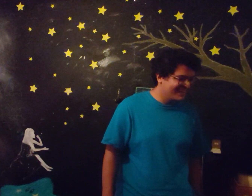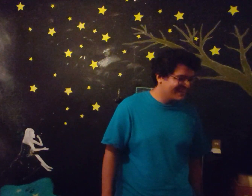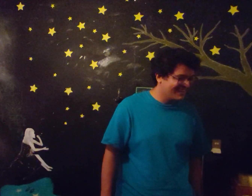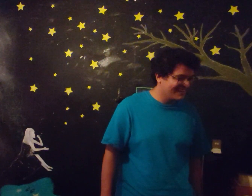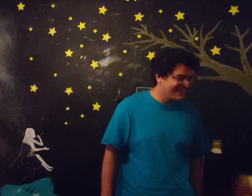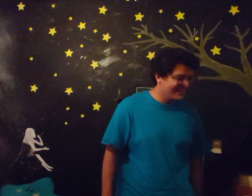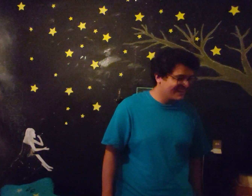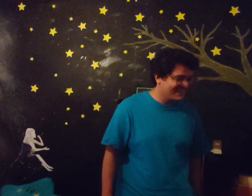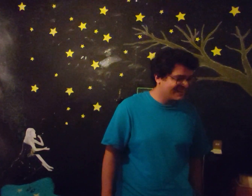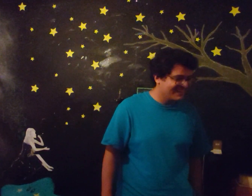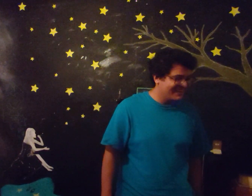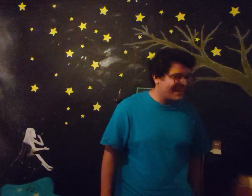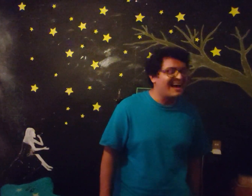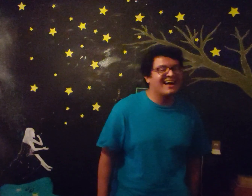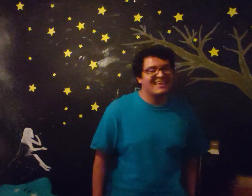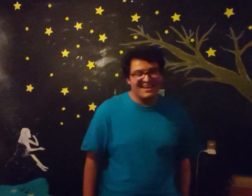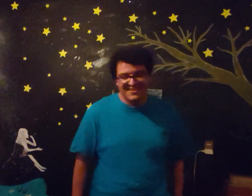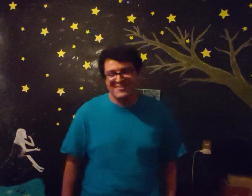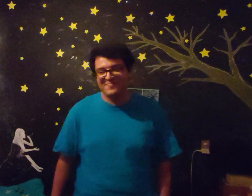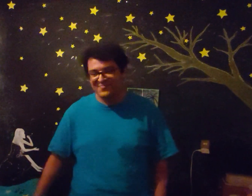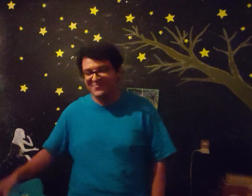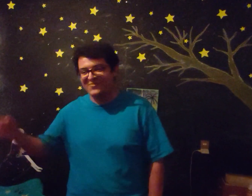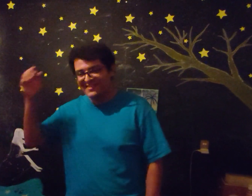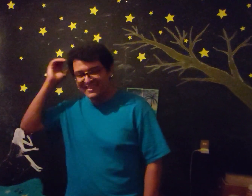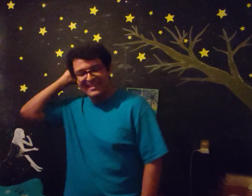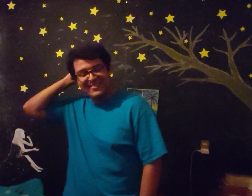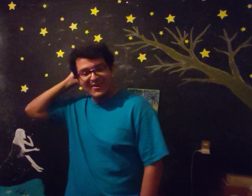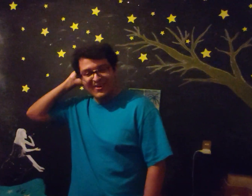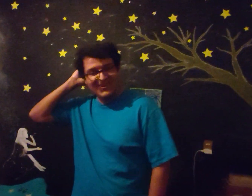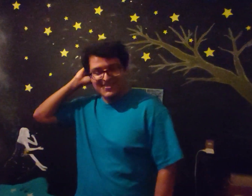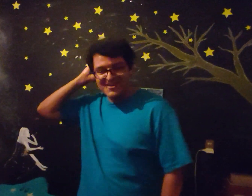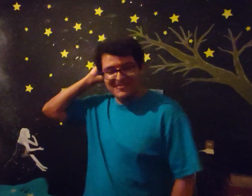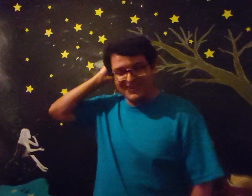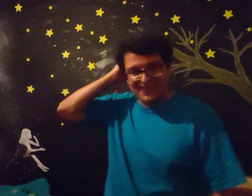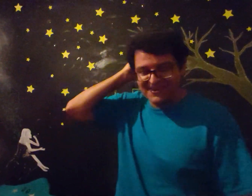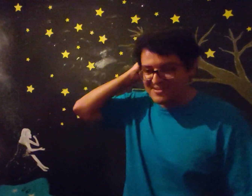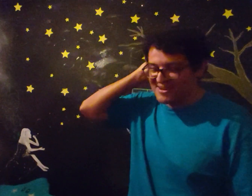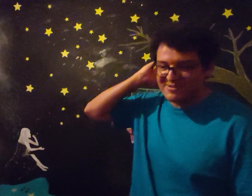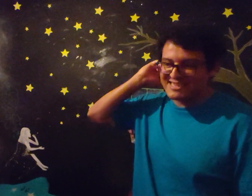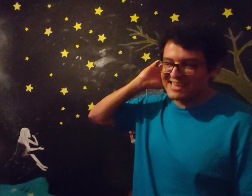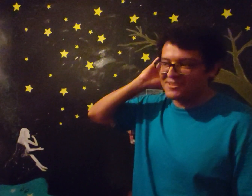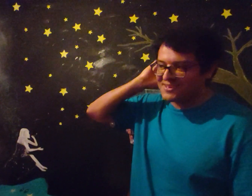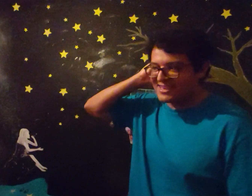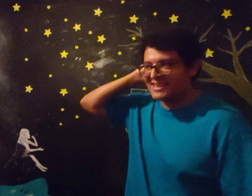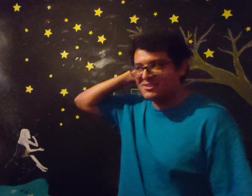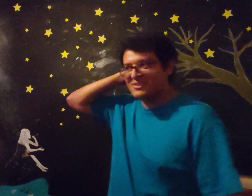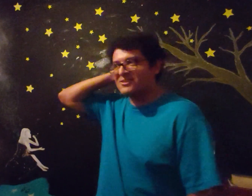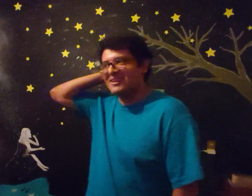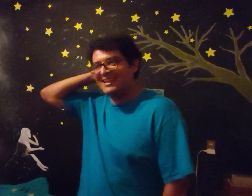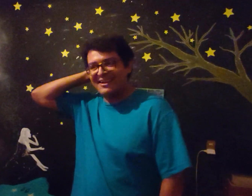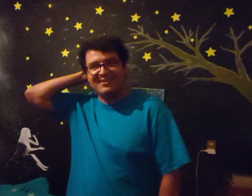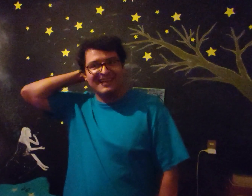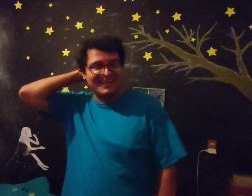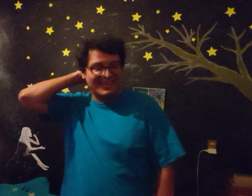Zucchini? Para que te eches bailes sexys No No me lo ha prestado Y de hecho eso era lo que quería